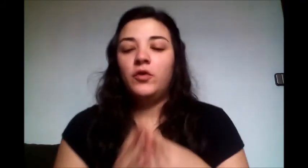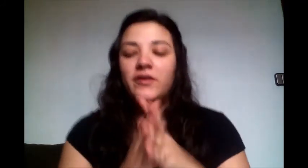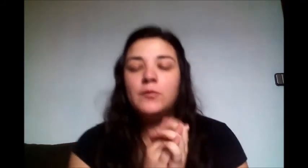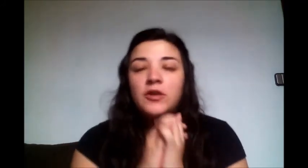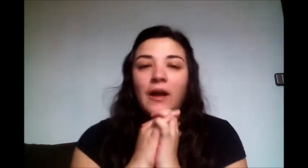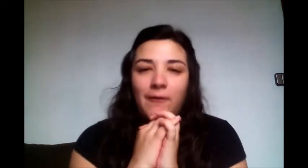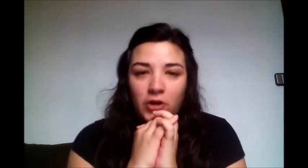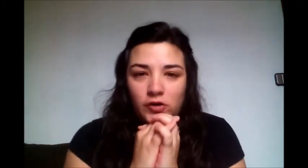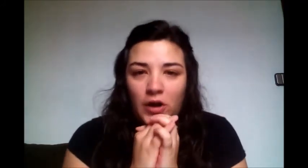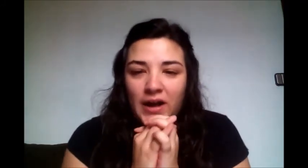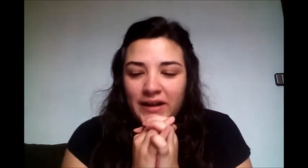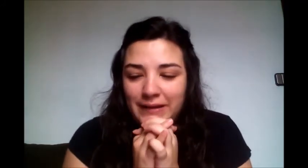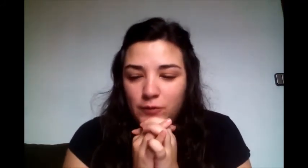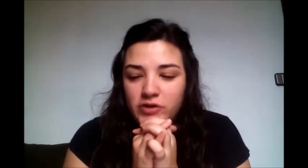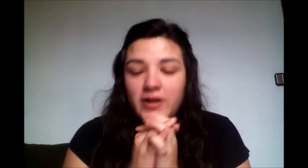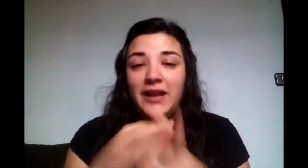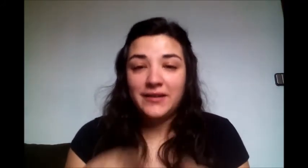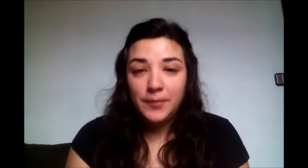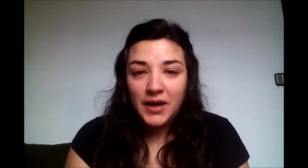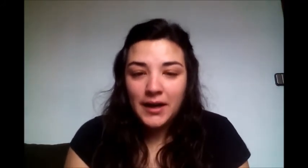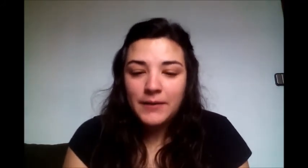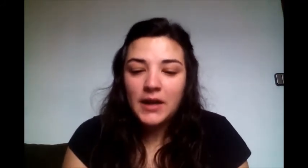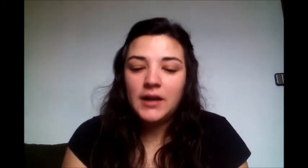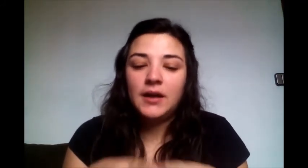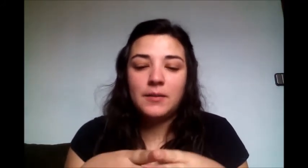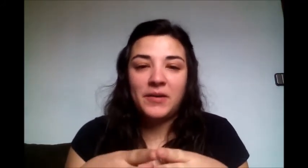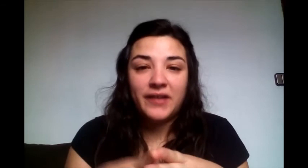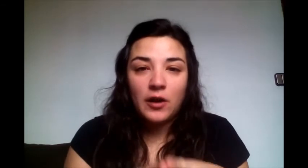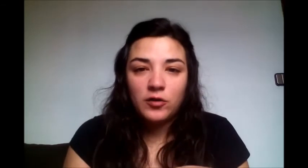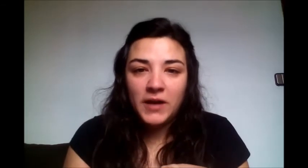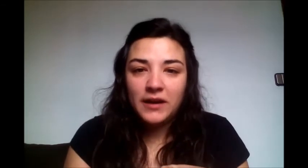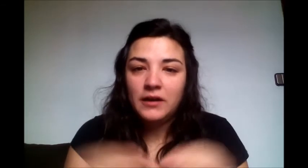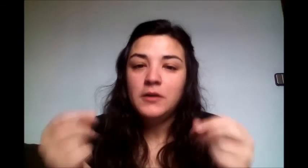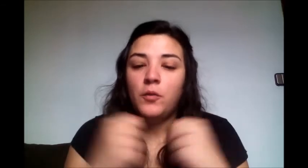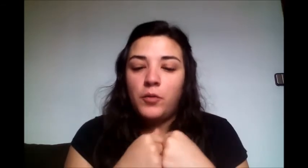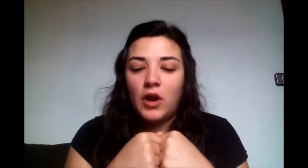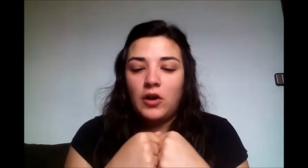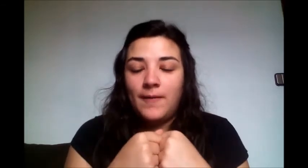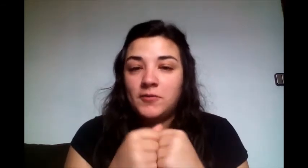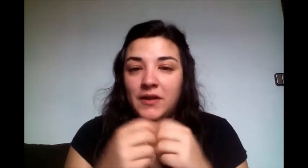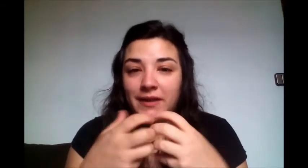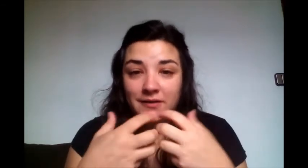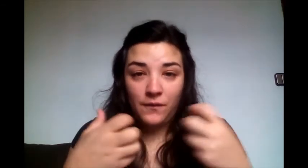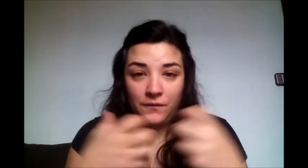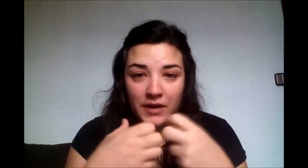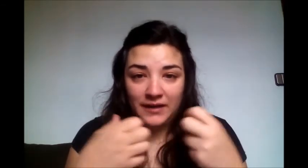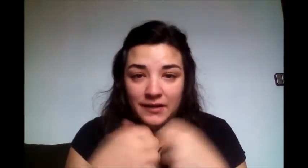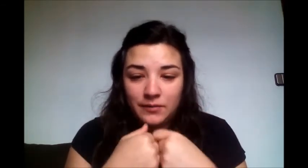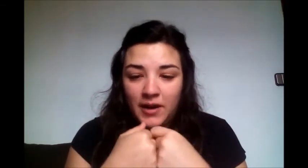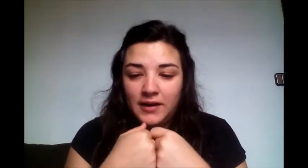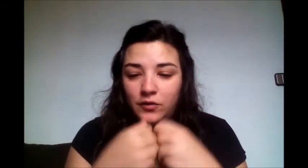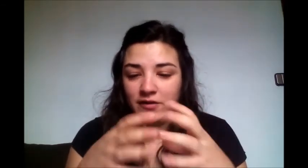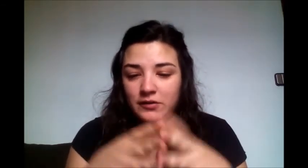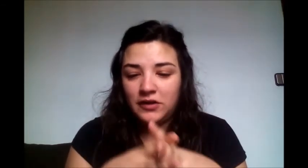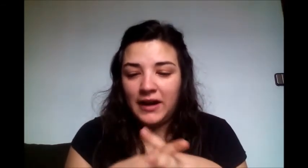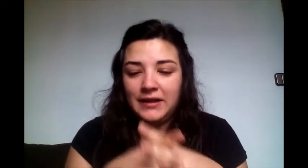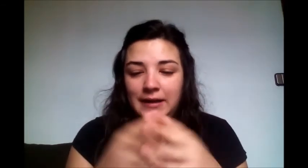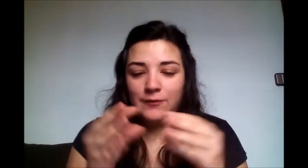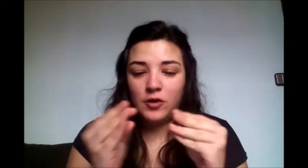pues con esto hemos acabado los adjetivos, la semana que viene, repasarlos bien, porque lo que vamos a hacer son frases, vale, con estos adjetivos,